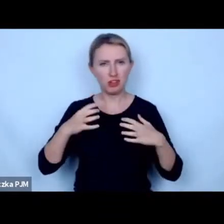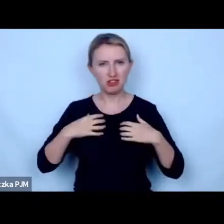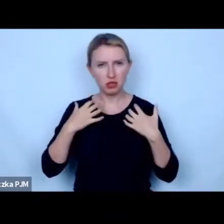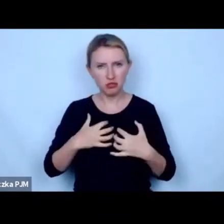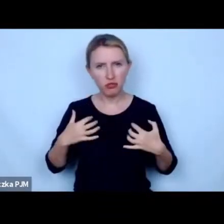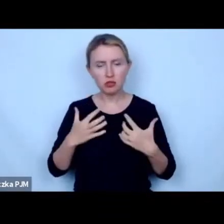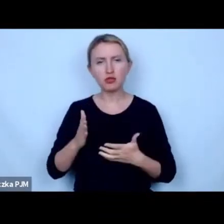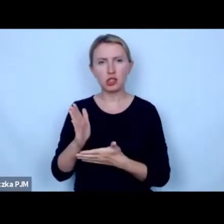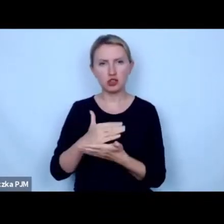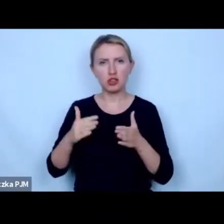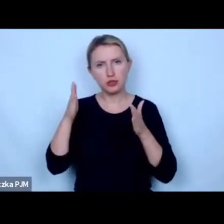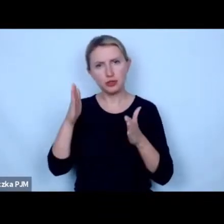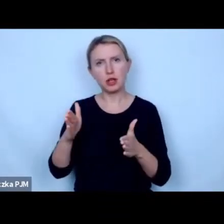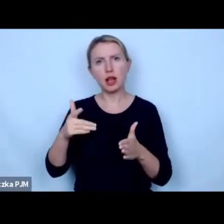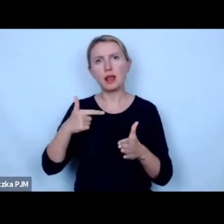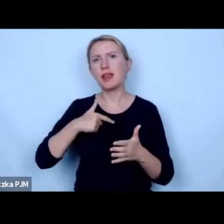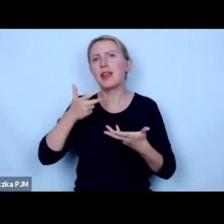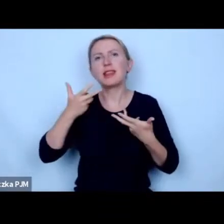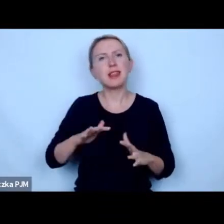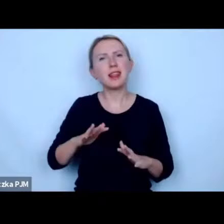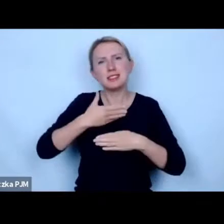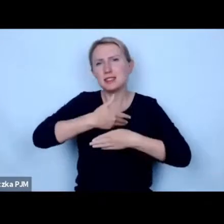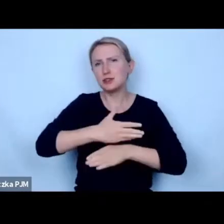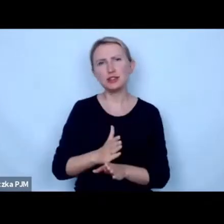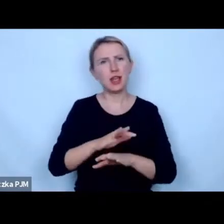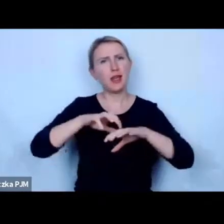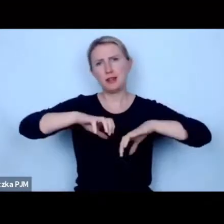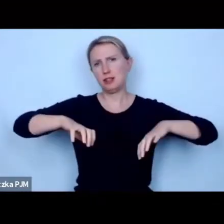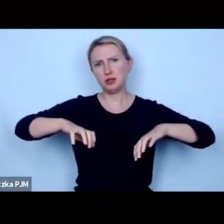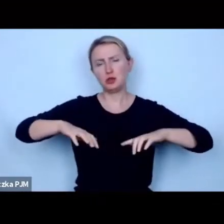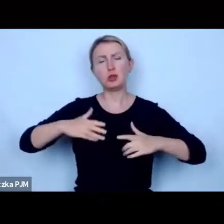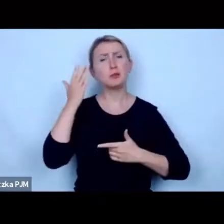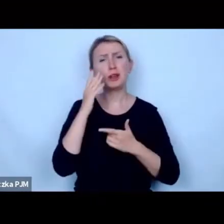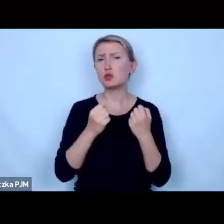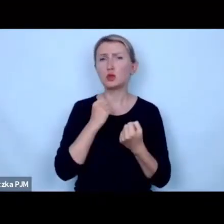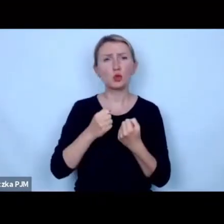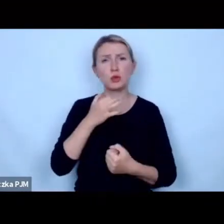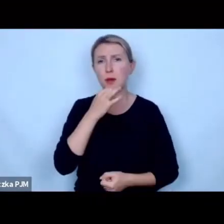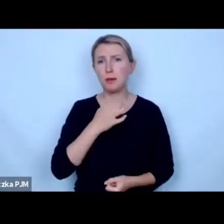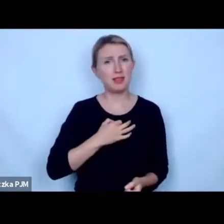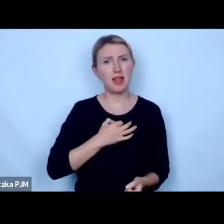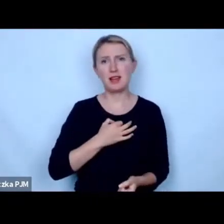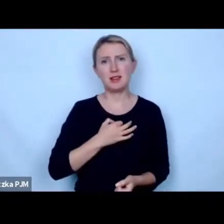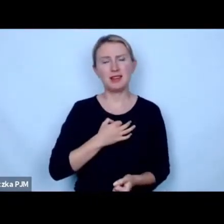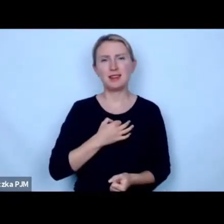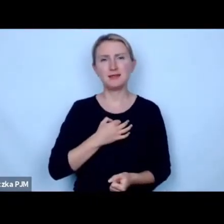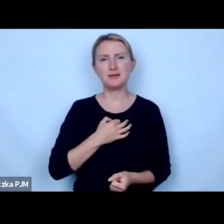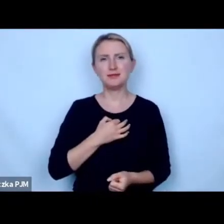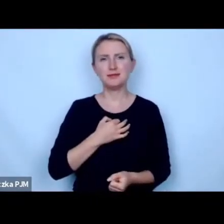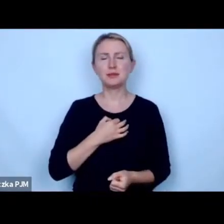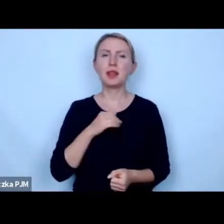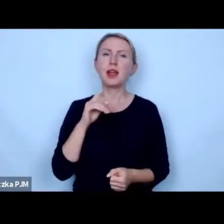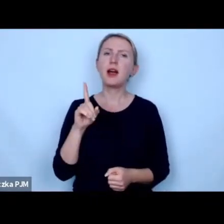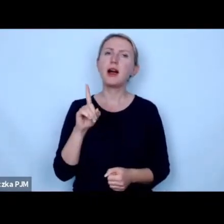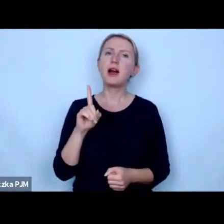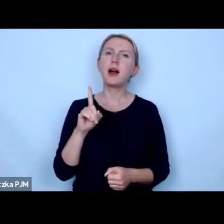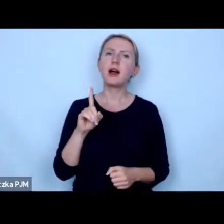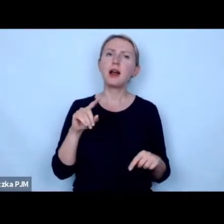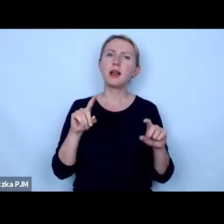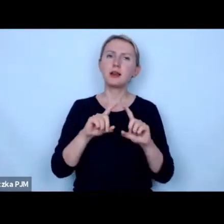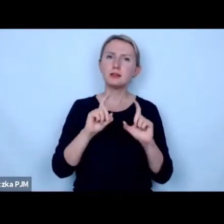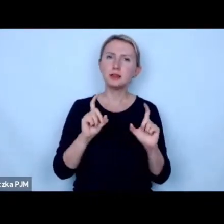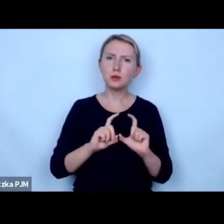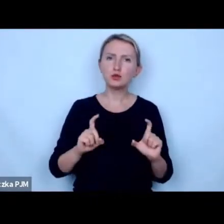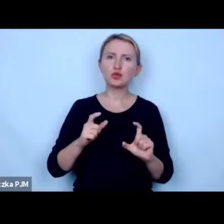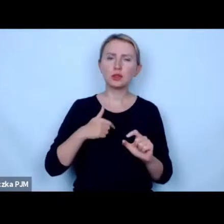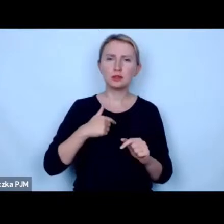sekcji powiedzmy choć bardzo nie chcę właśnie w ten sposób dzielić jest to niesamowicie trudne pytanie ale wciąż przestaję